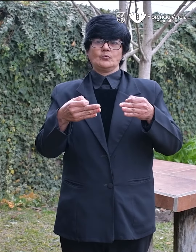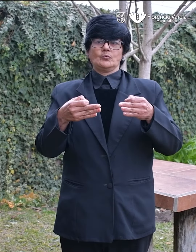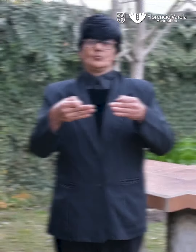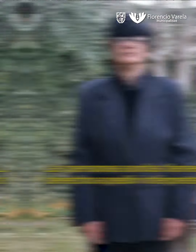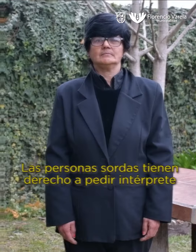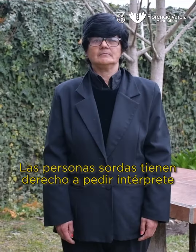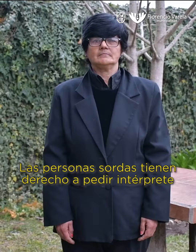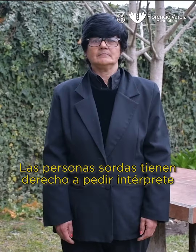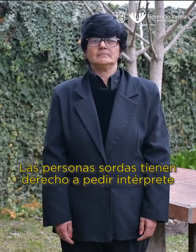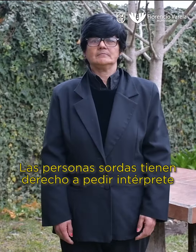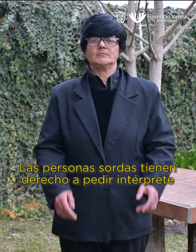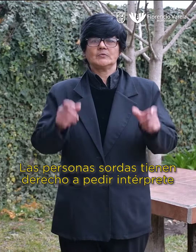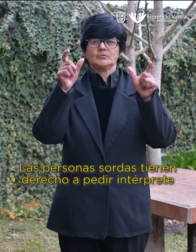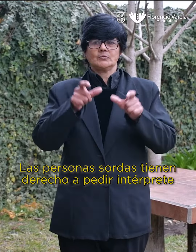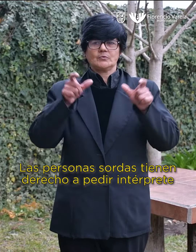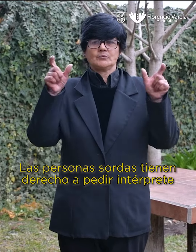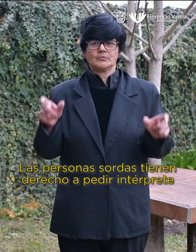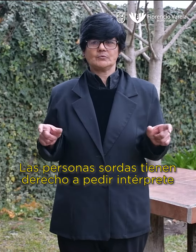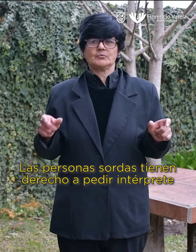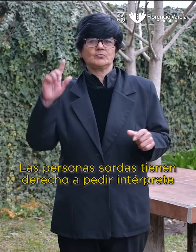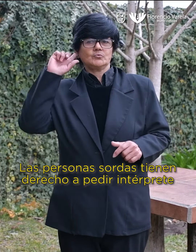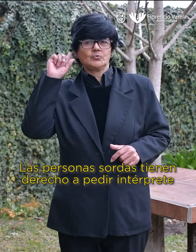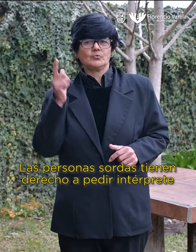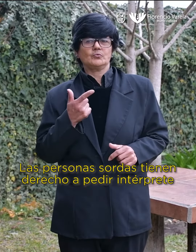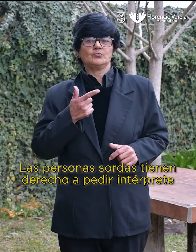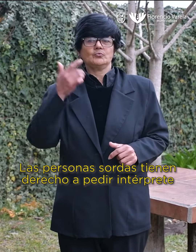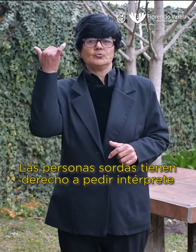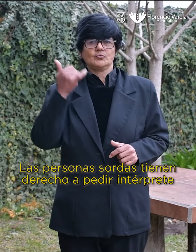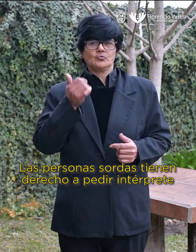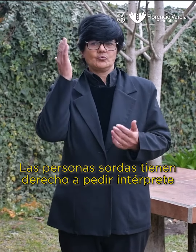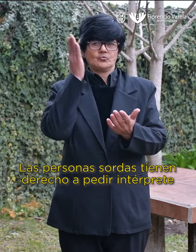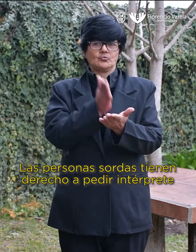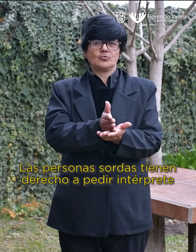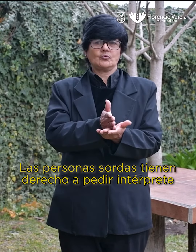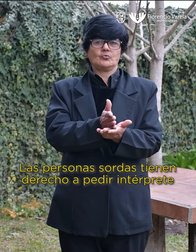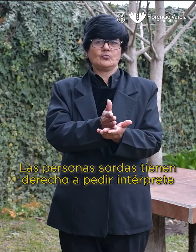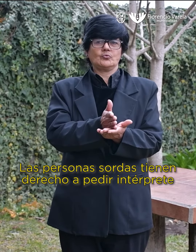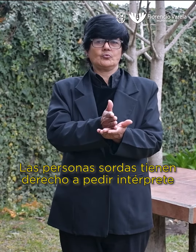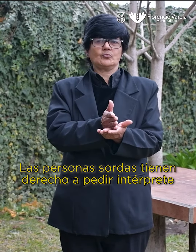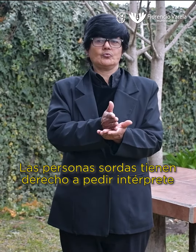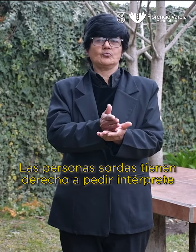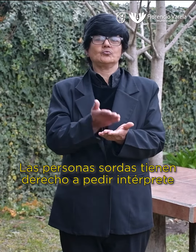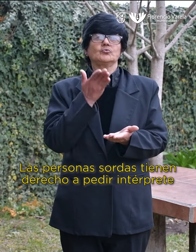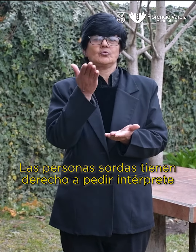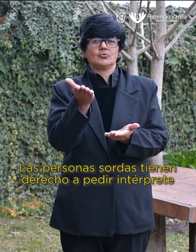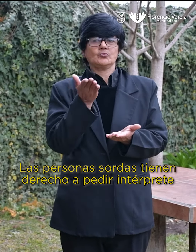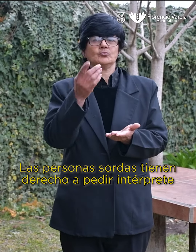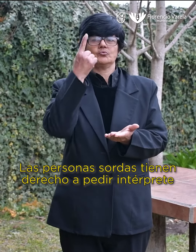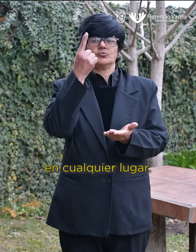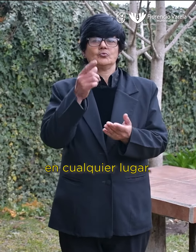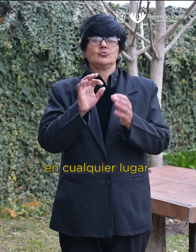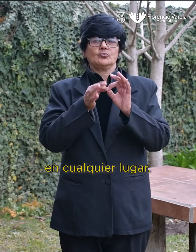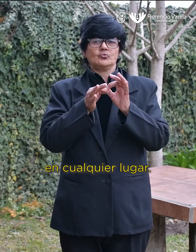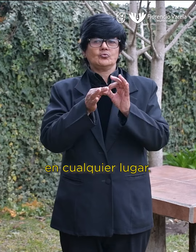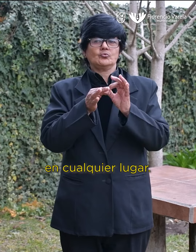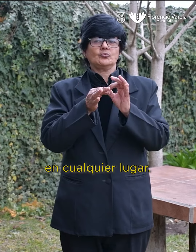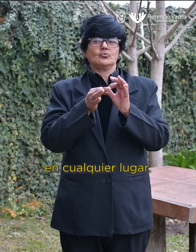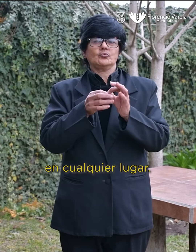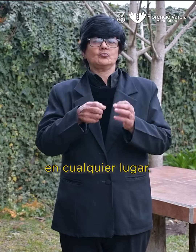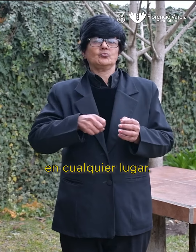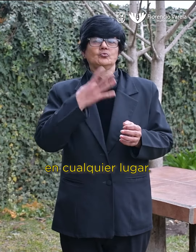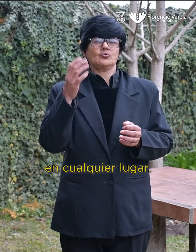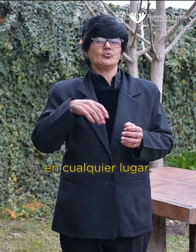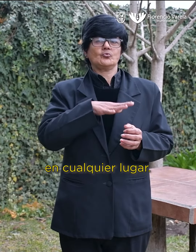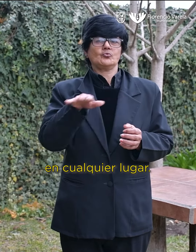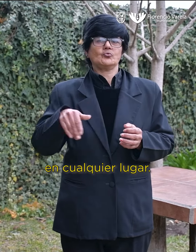Las personas sordas tienen derecho a pedir intérprete en cualquier lugar.